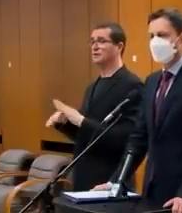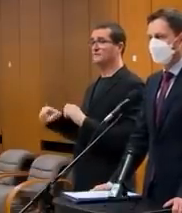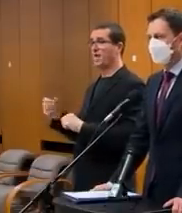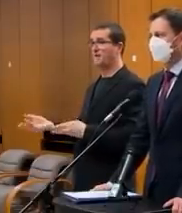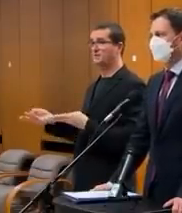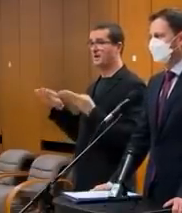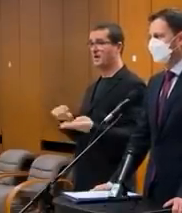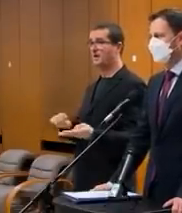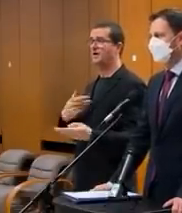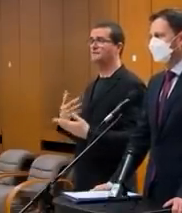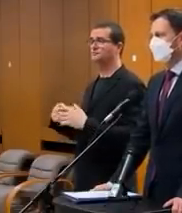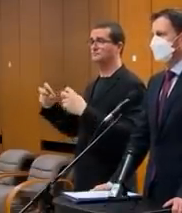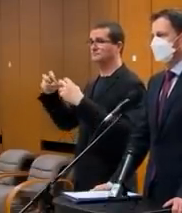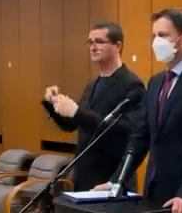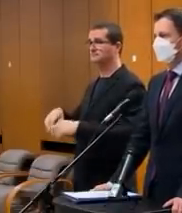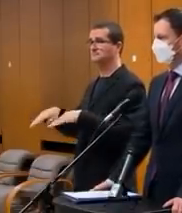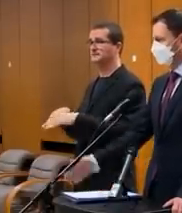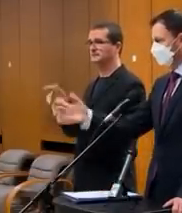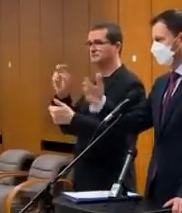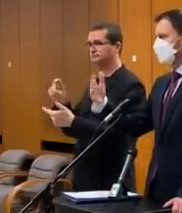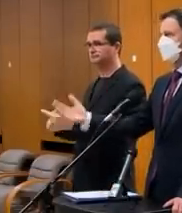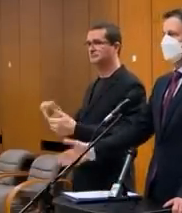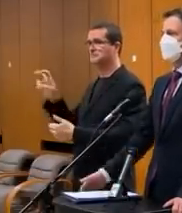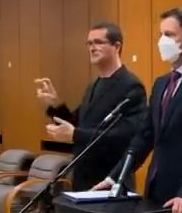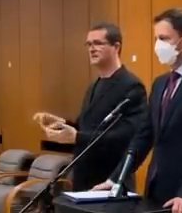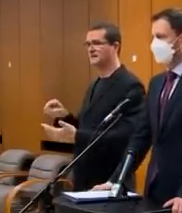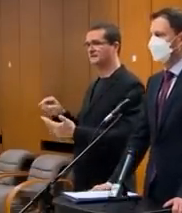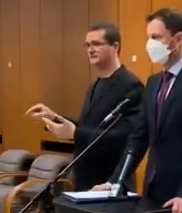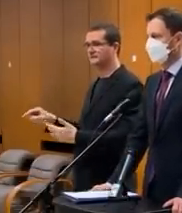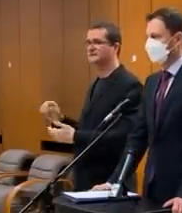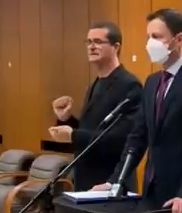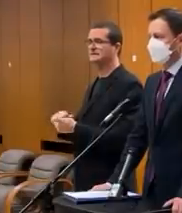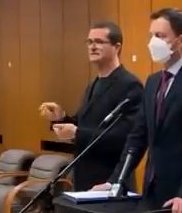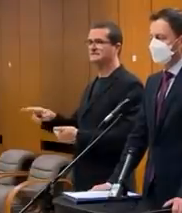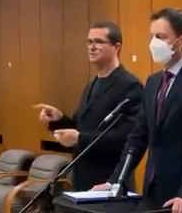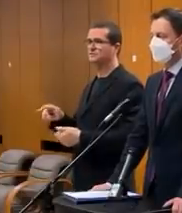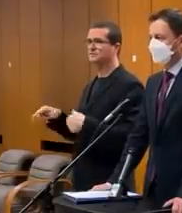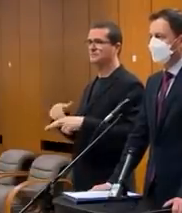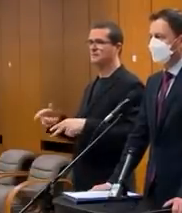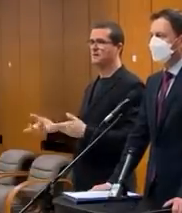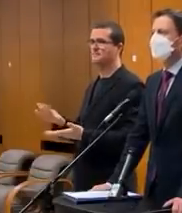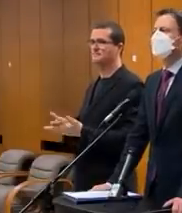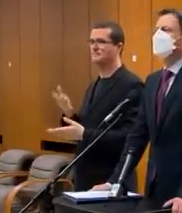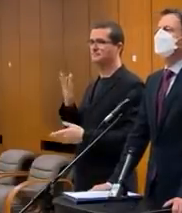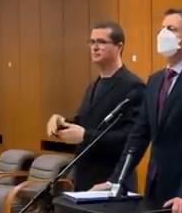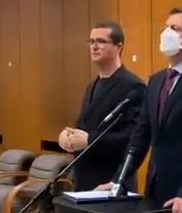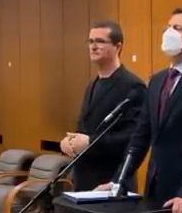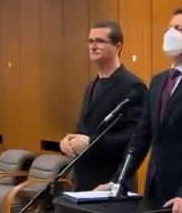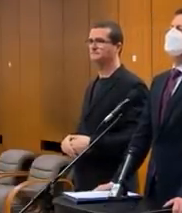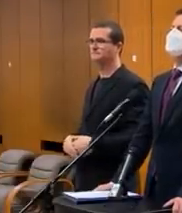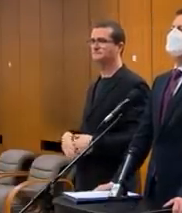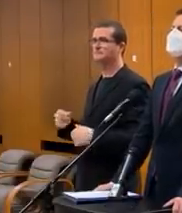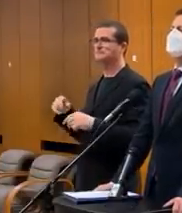vládu alebo ešte predtým, ja si vždy sadnem s daným ministrom, prejdem si paragrafové znenie a tak ďalej. Takže určite táto debata ešte bude na stole. Dobrý deň, Pt. Máš ďalde.